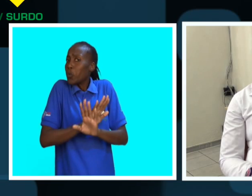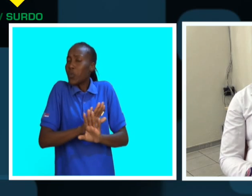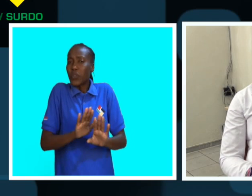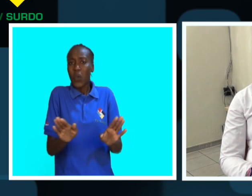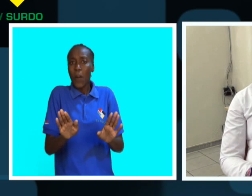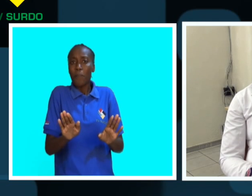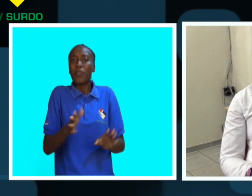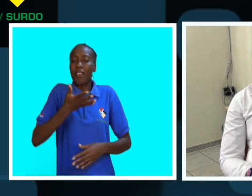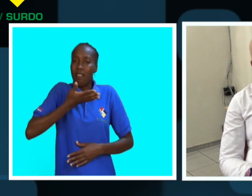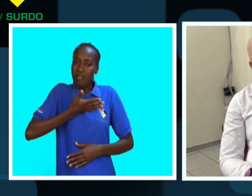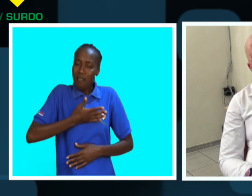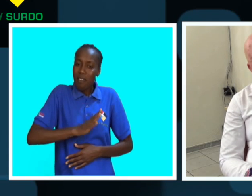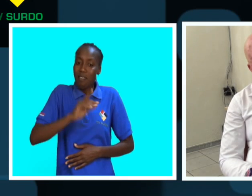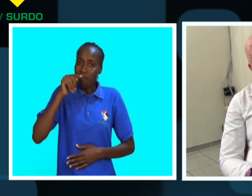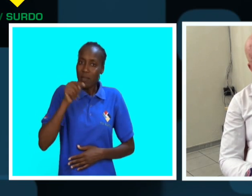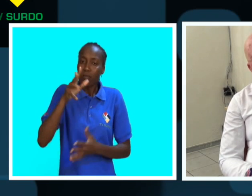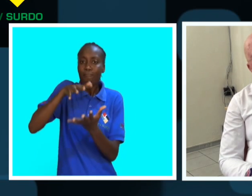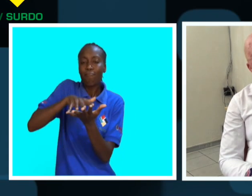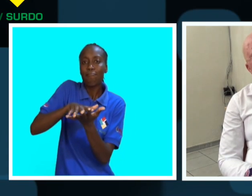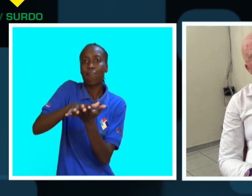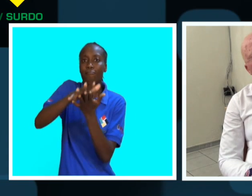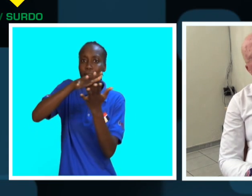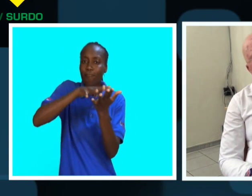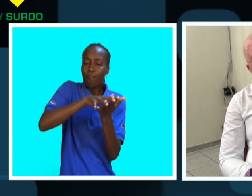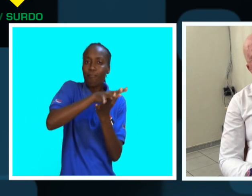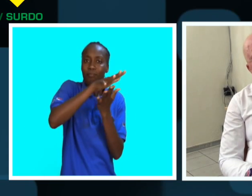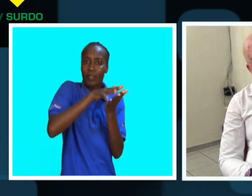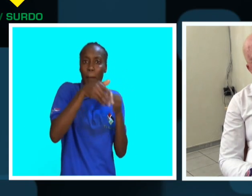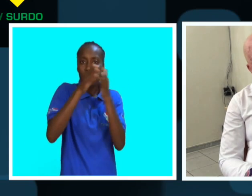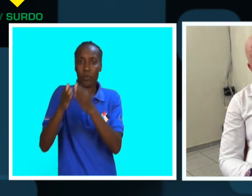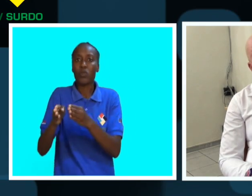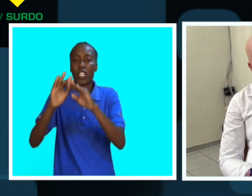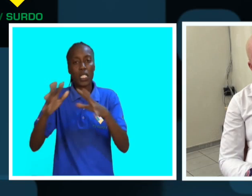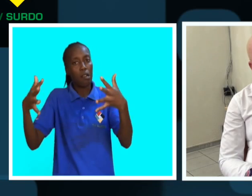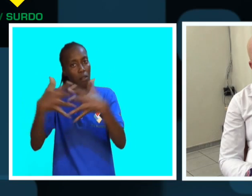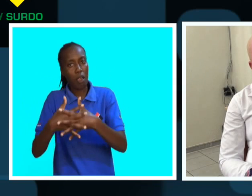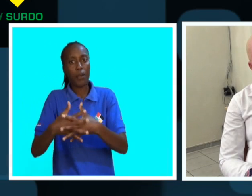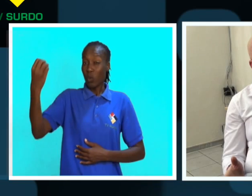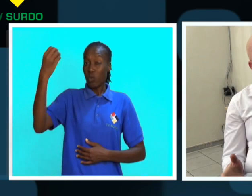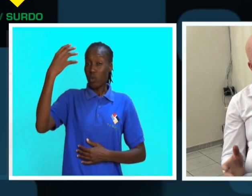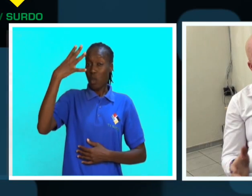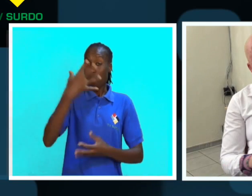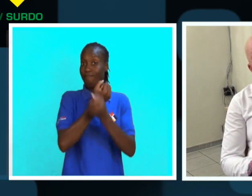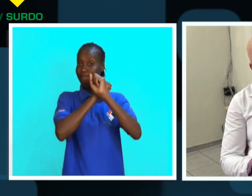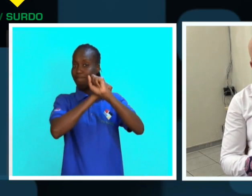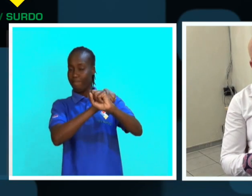mais do que isso. Portanto, são estas coisas que eu procuro clarificar para todas elas. Evitar o sol,